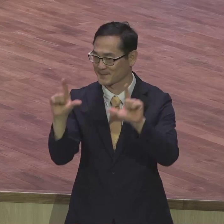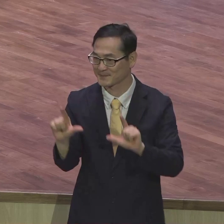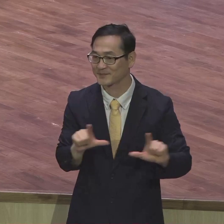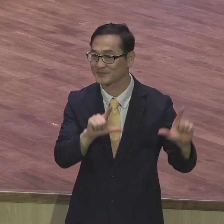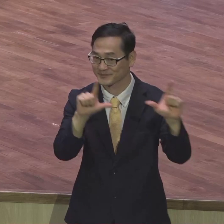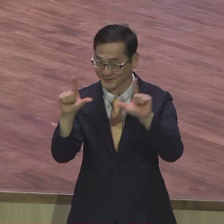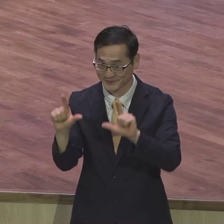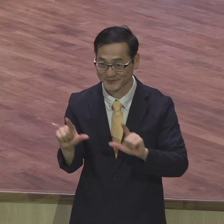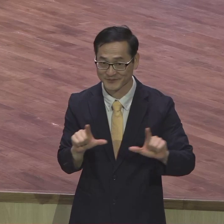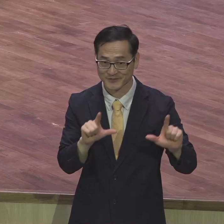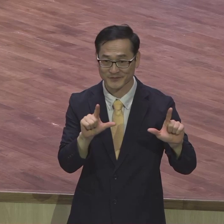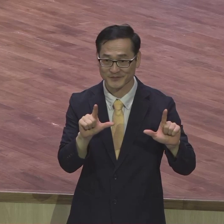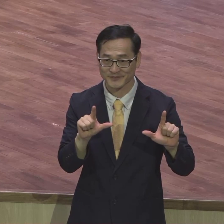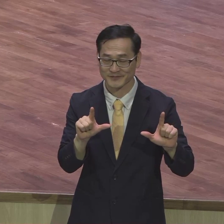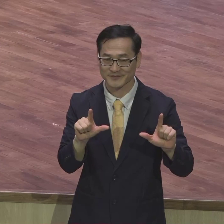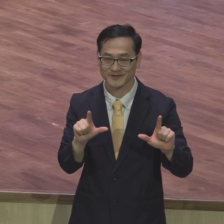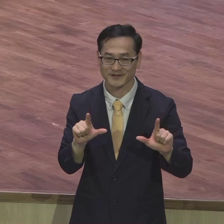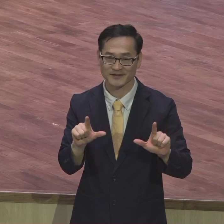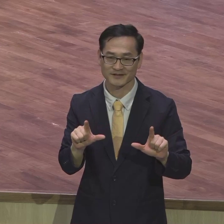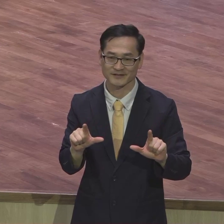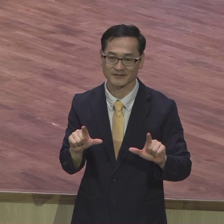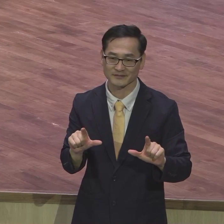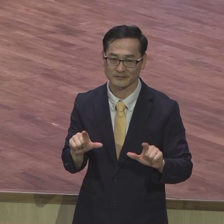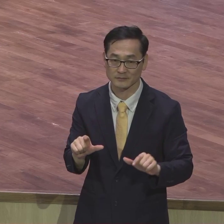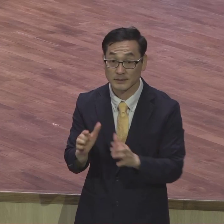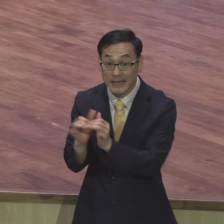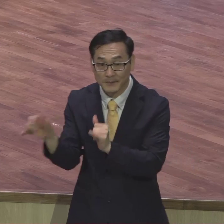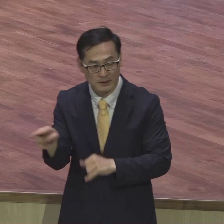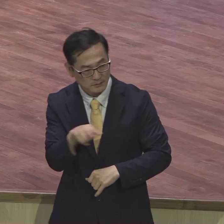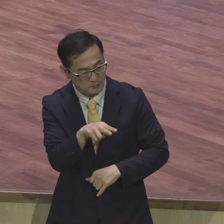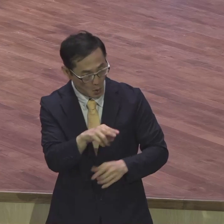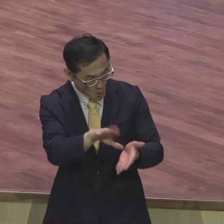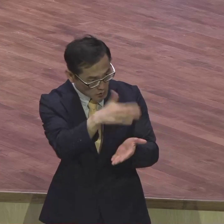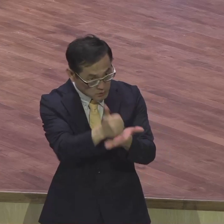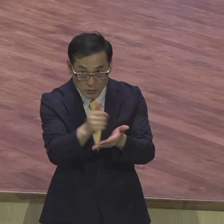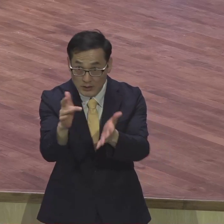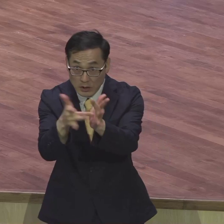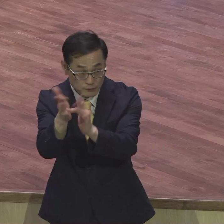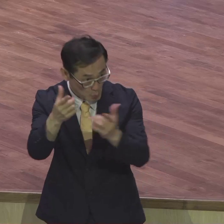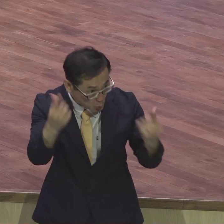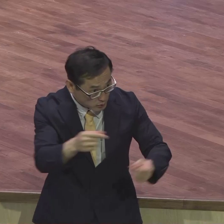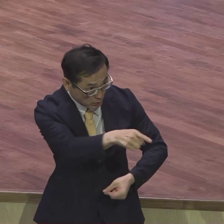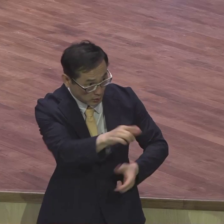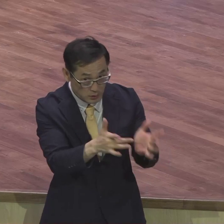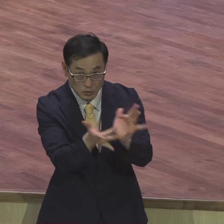그리스도가 거의 비슷해 그리스도 같아 그리스도인이라 그걸 그렇지 아니라